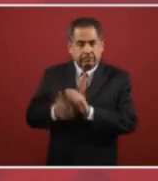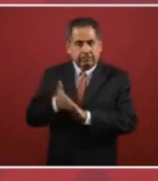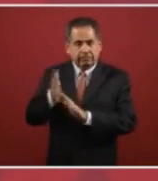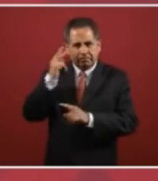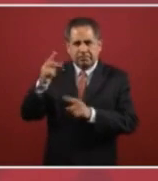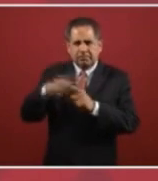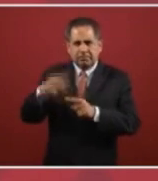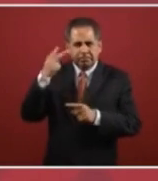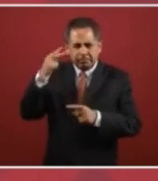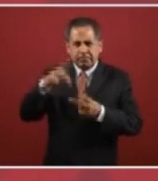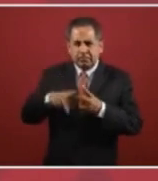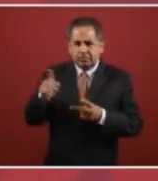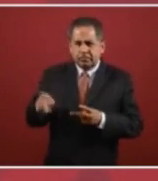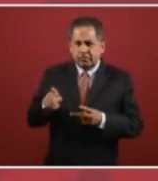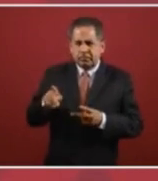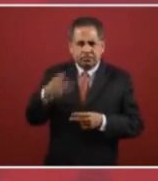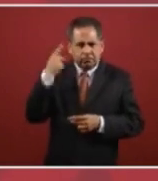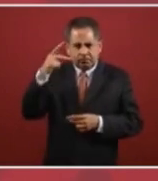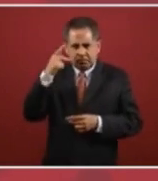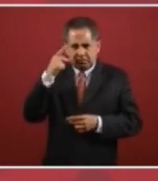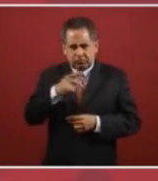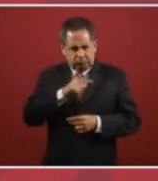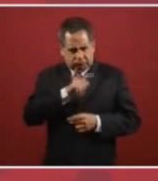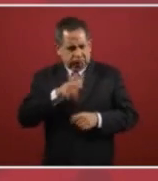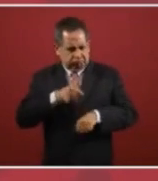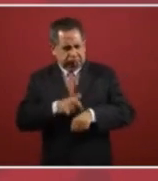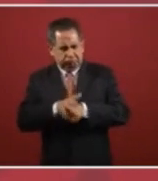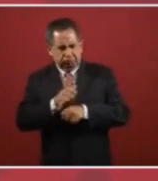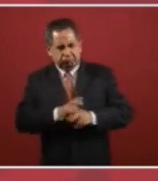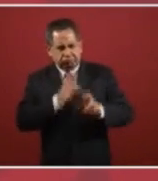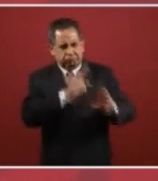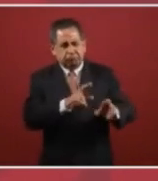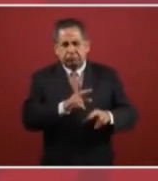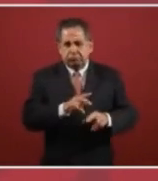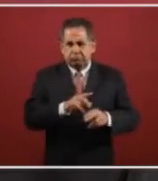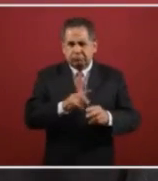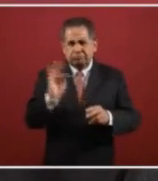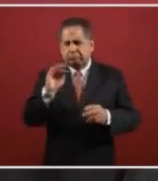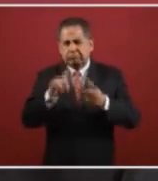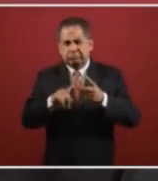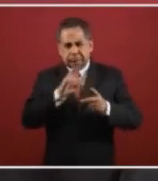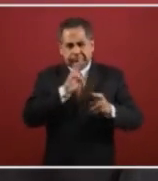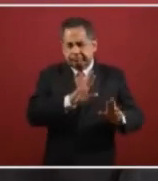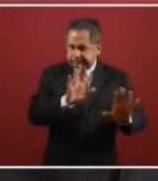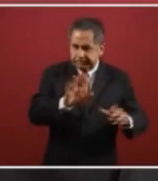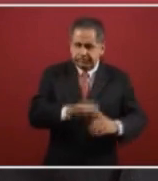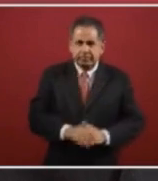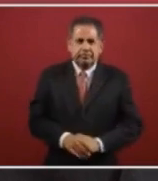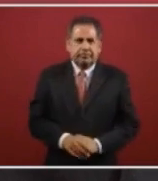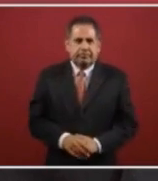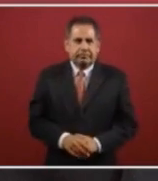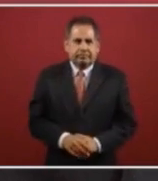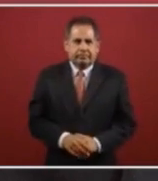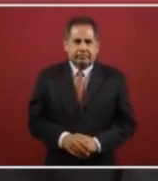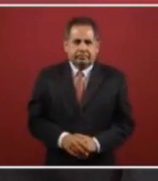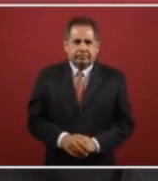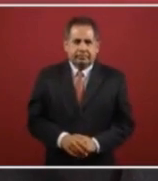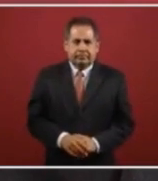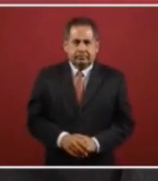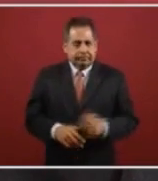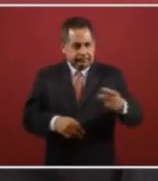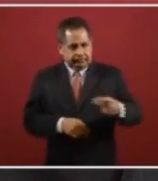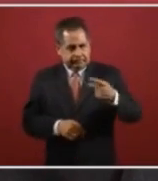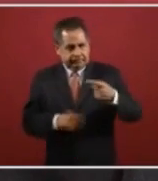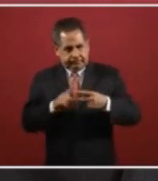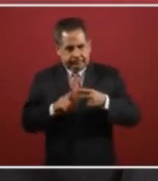cruz y a puebla pero me alcanza a contestar tu pregunta y a lo mejor otra más este tus dos